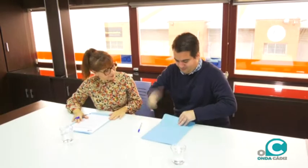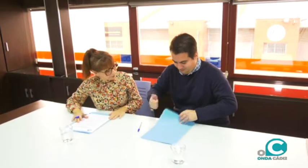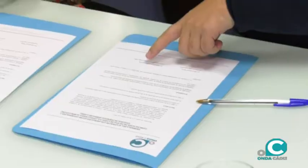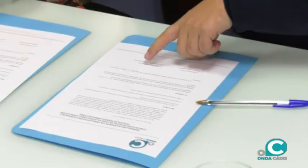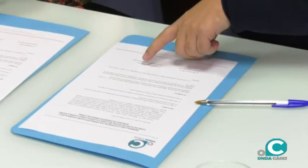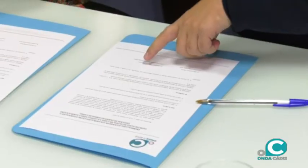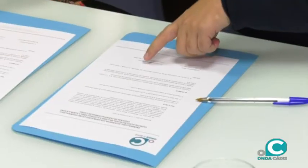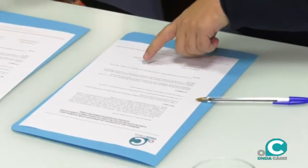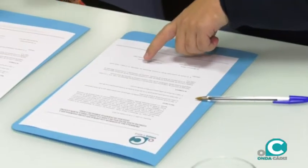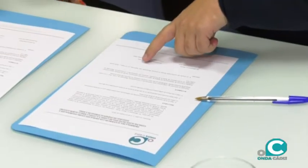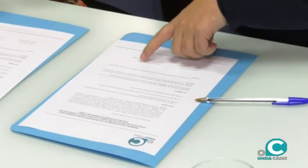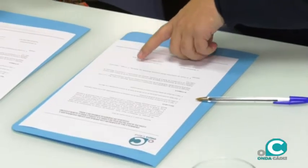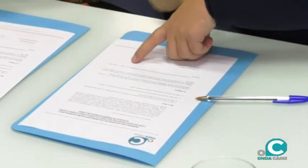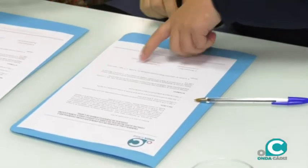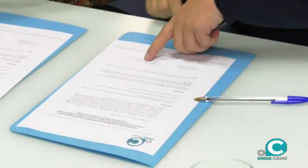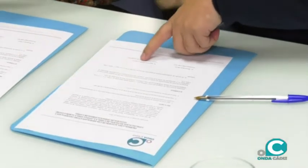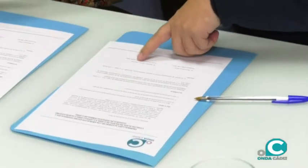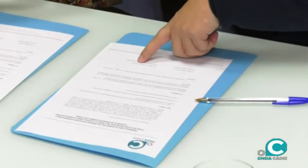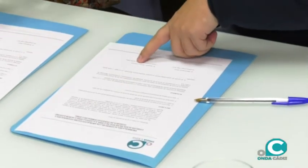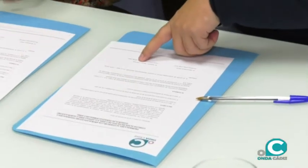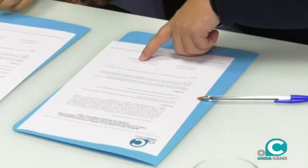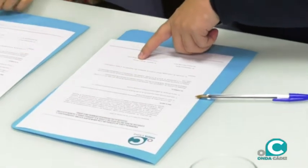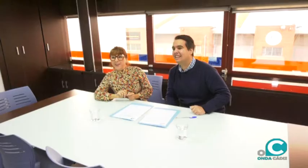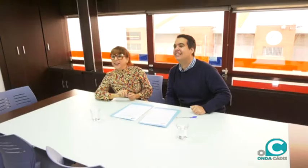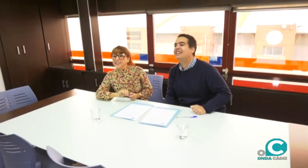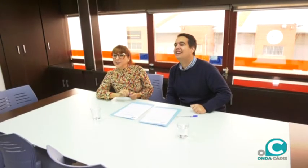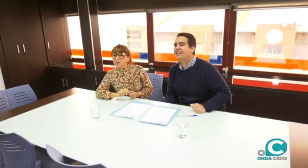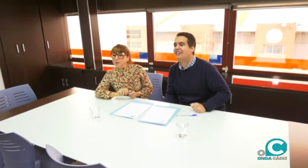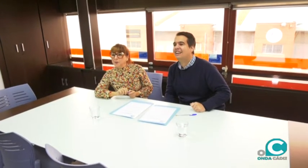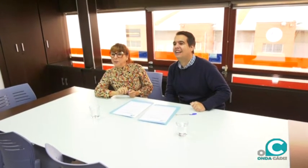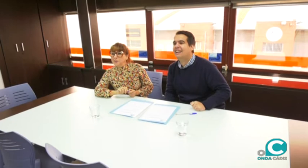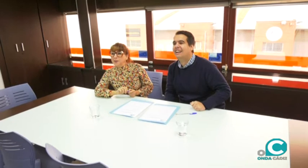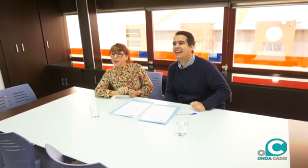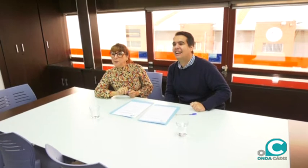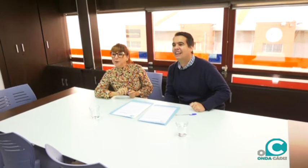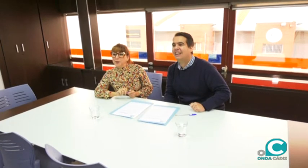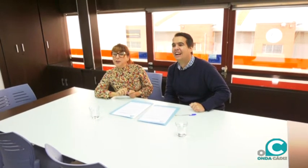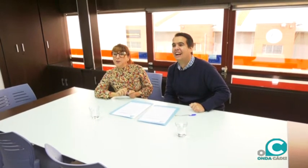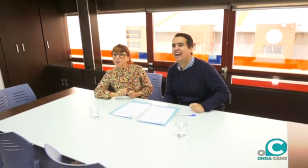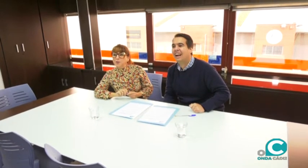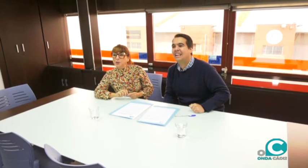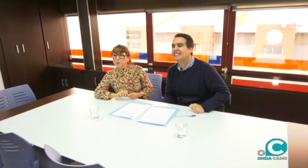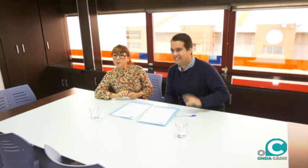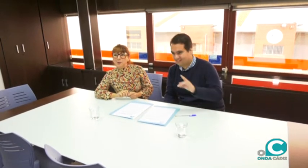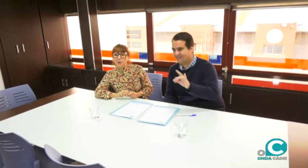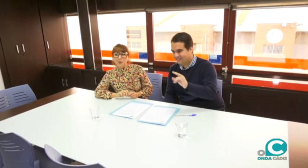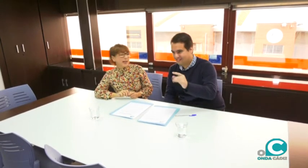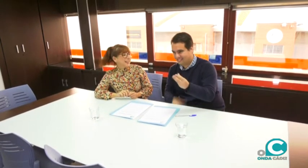¿Está un poquito mal? Sí, ¿o qué? A ver, Alejandro, es que ese error es muy típico en Puerto Real y yo he estado mucho tiempo viviendo en Puerto Real.